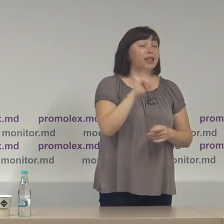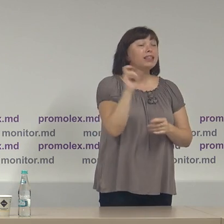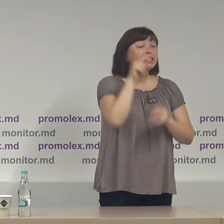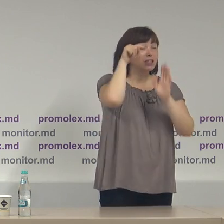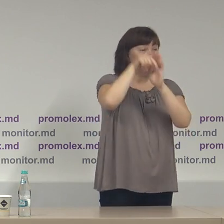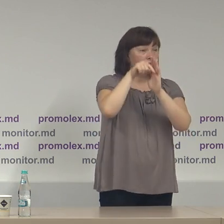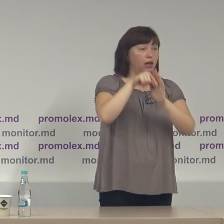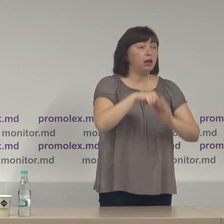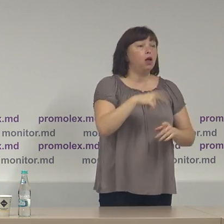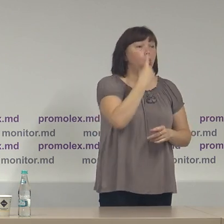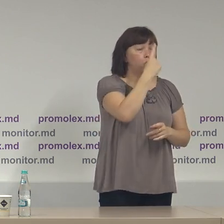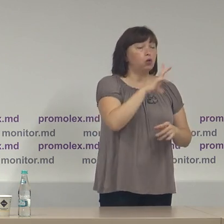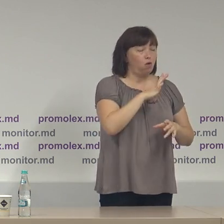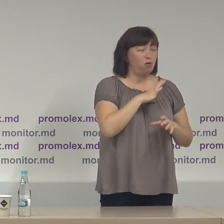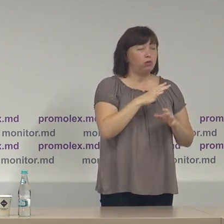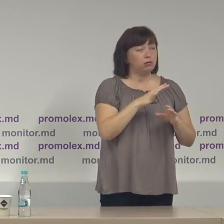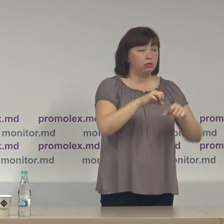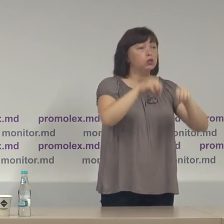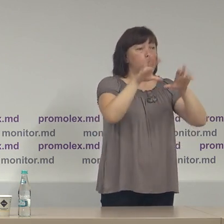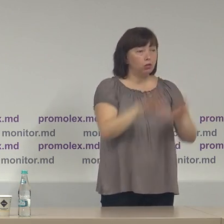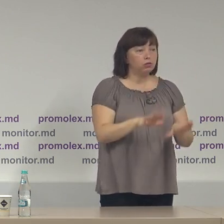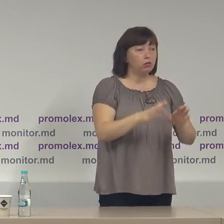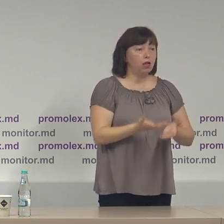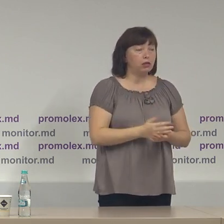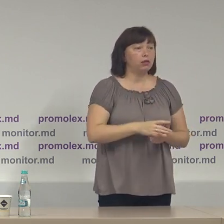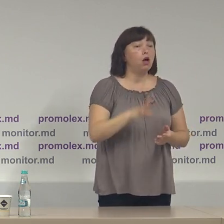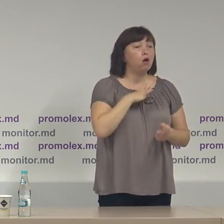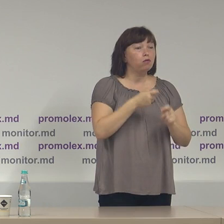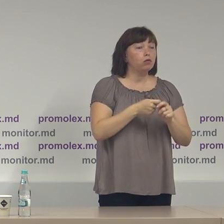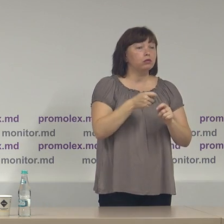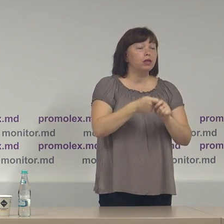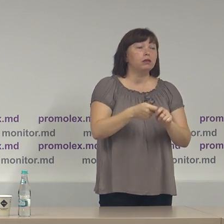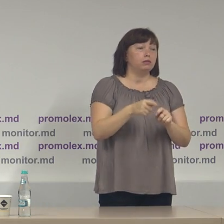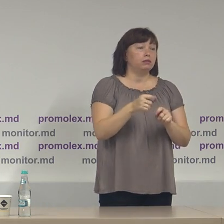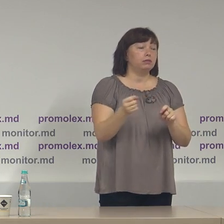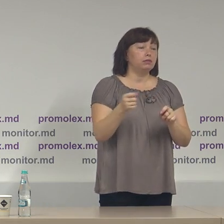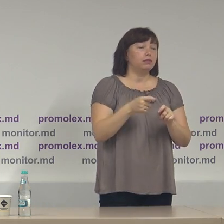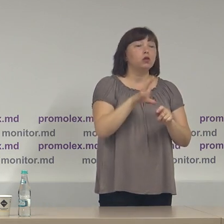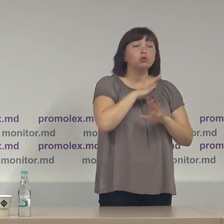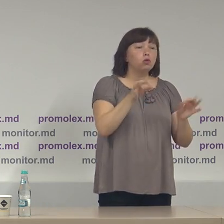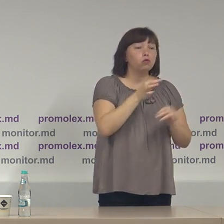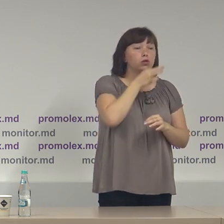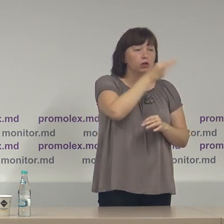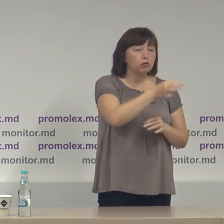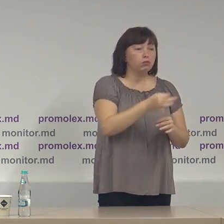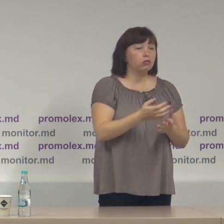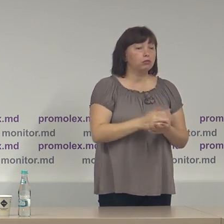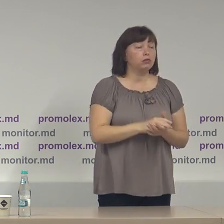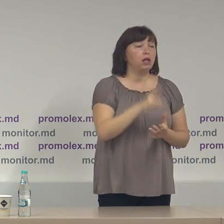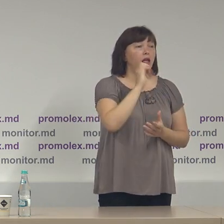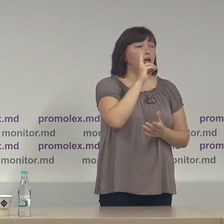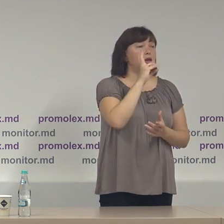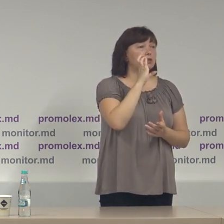din ele practică a fost soluționată fiind expediat petiționarul în un răspuns exhaustiv